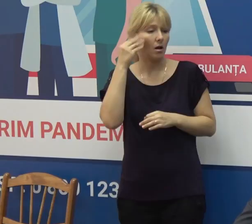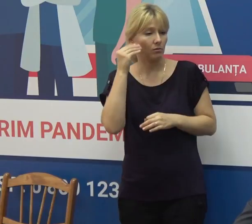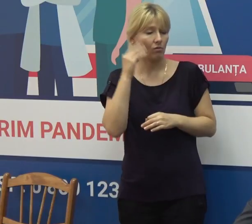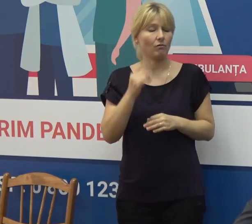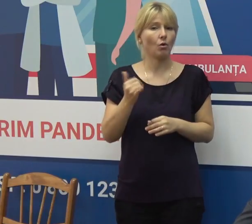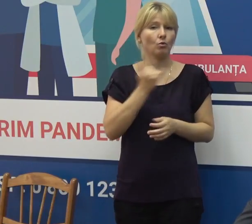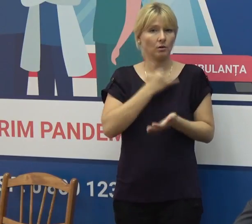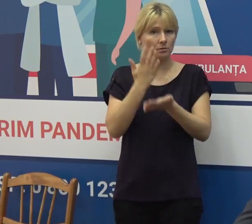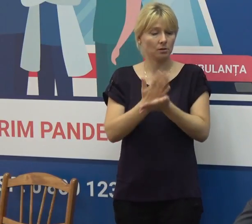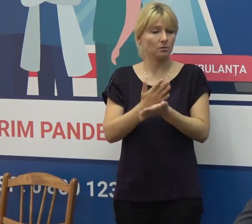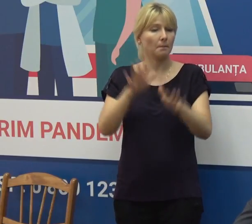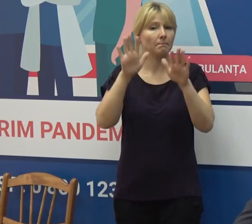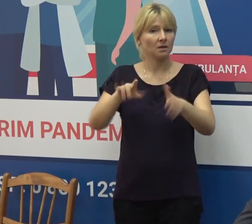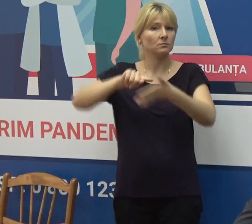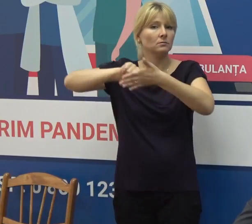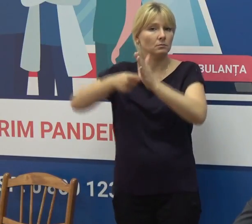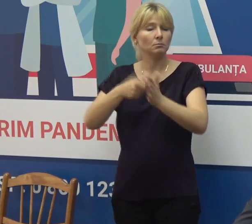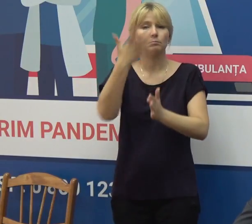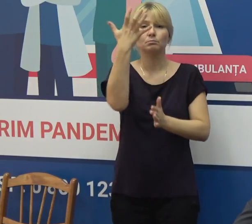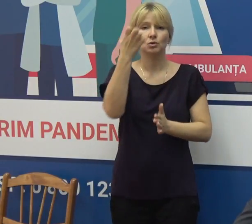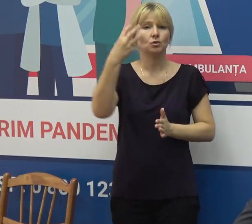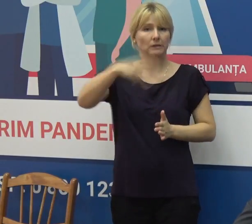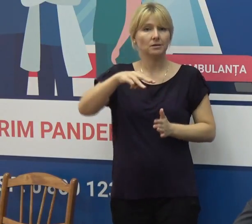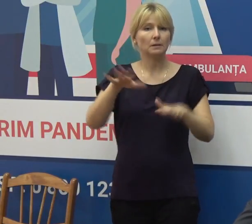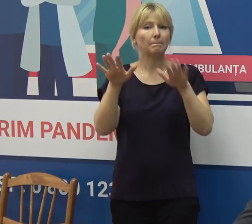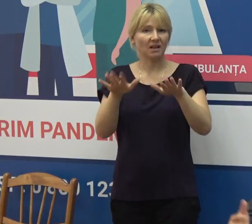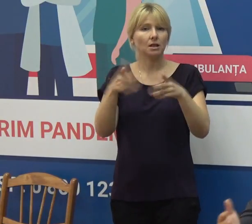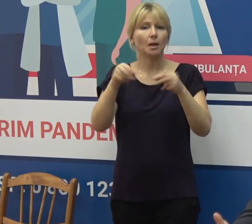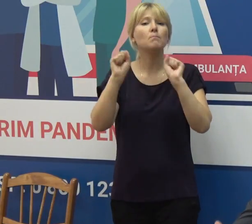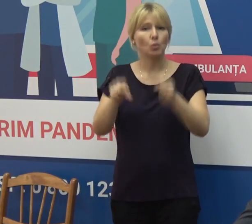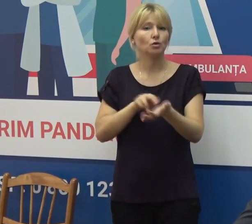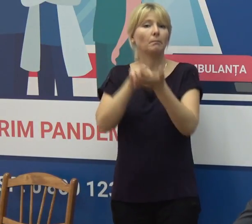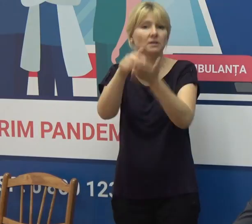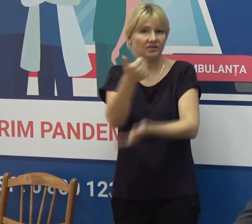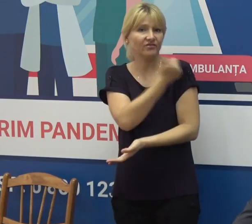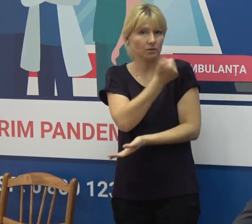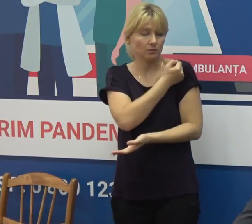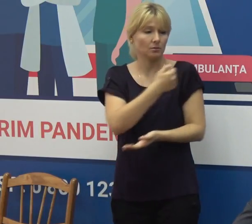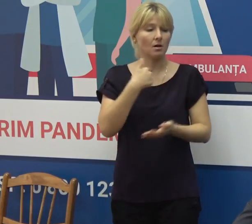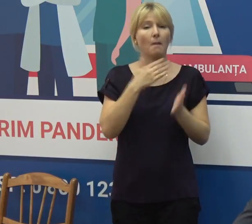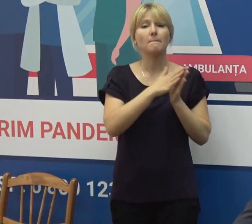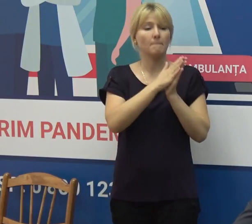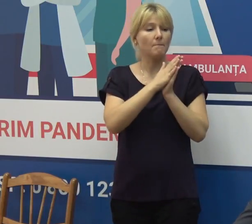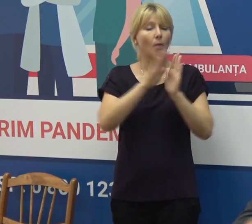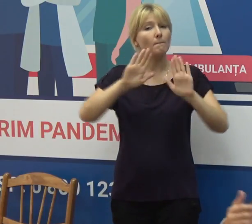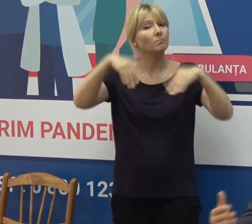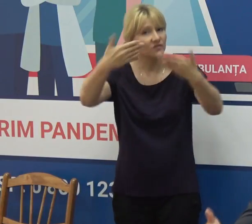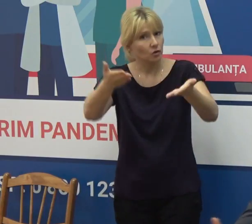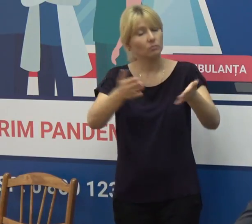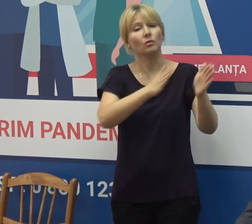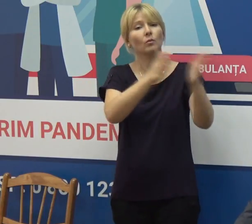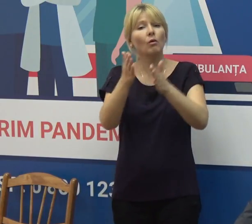continuare mai mult de 530 de puncte de vaccinare. Îndemnăm dacă sunt obstacole în